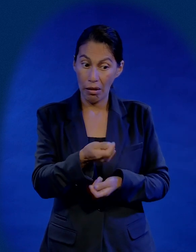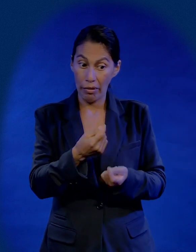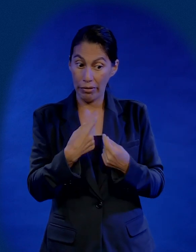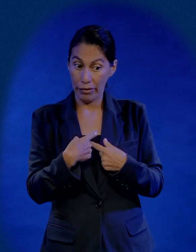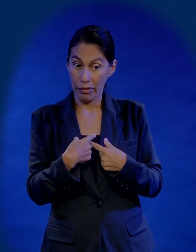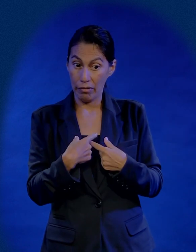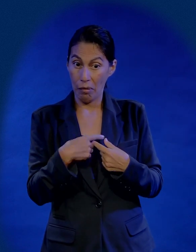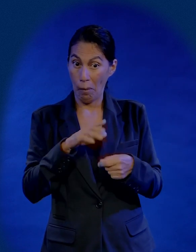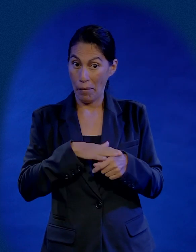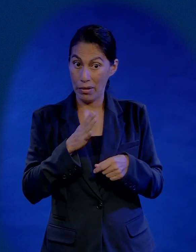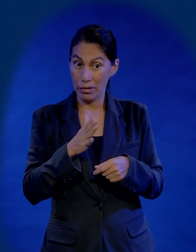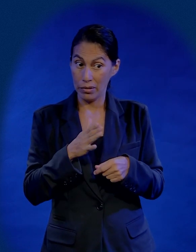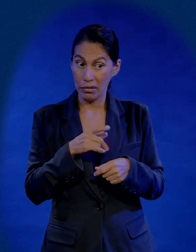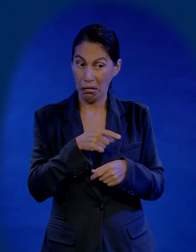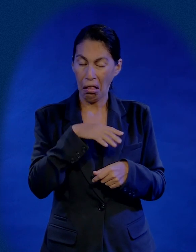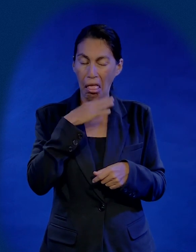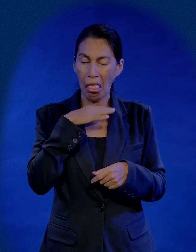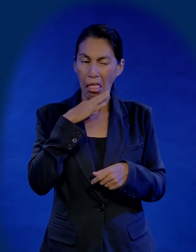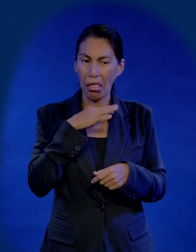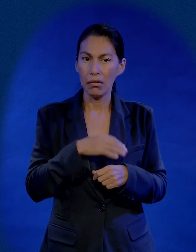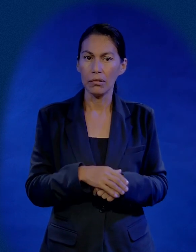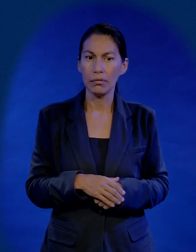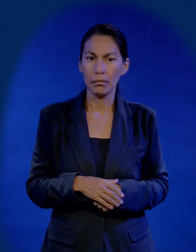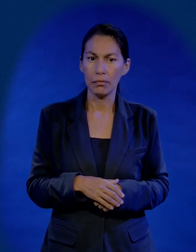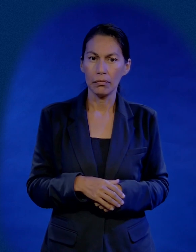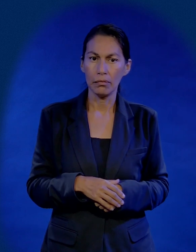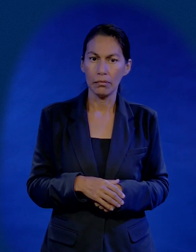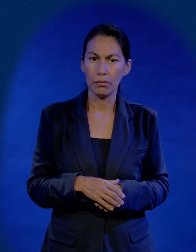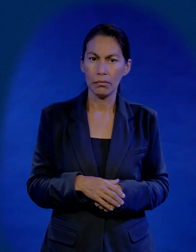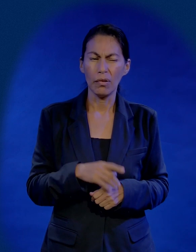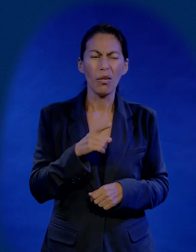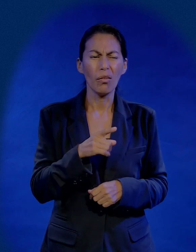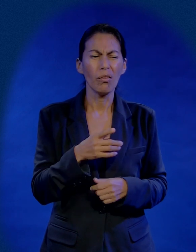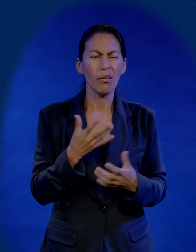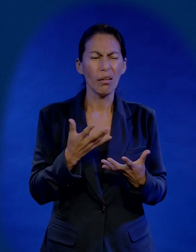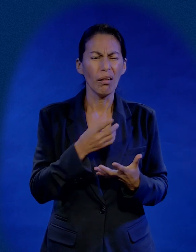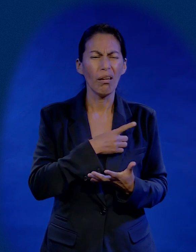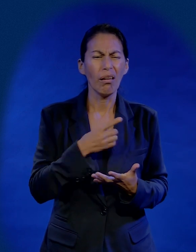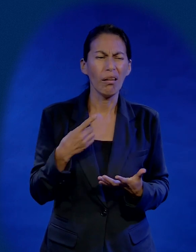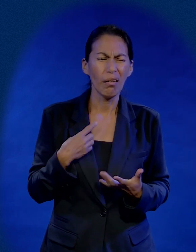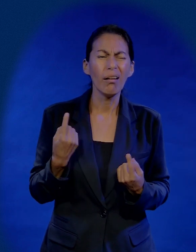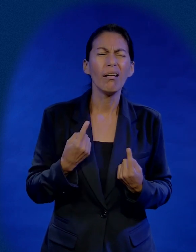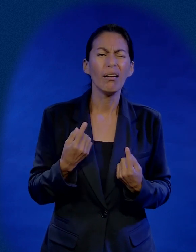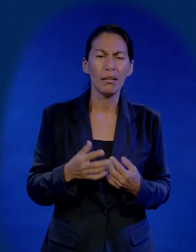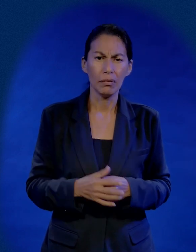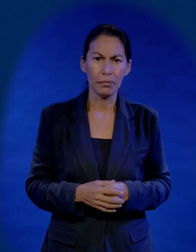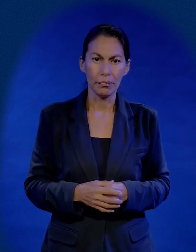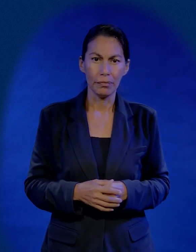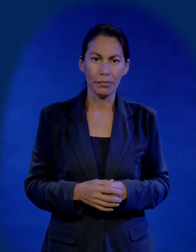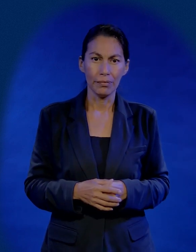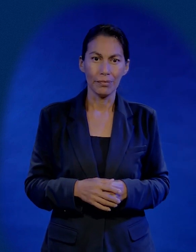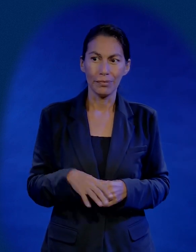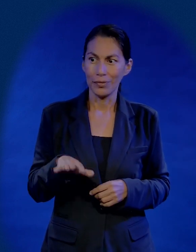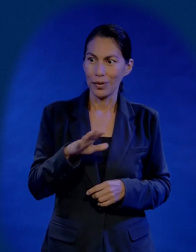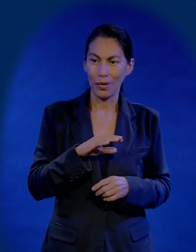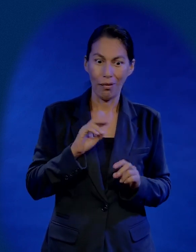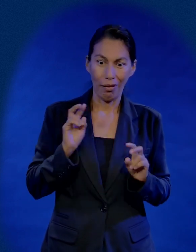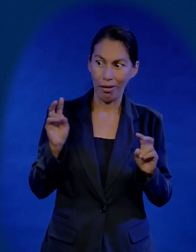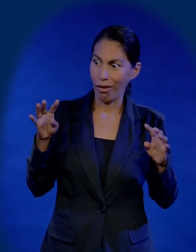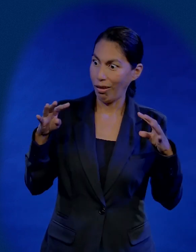extras. Y él no se dio cuenta, ¿qué tú deberías hacer? Y todos lo voltean a ver, a